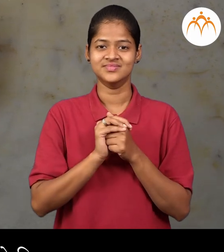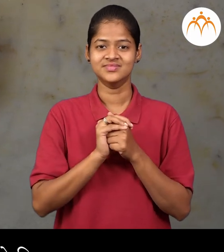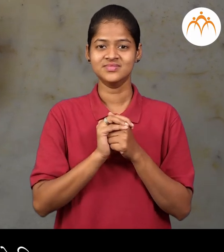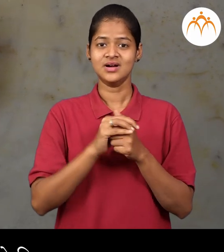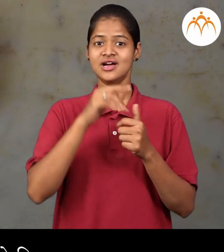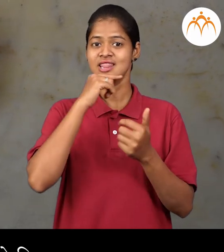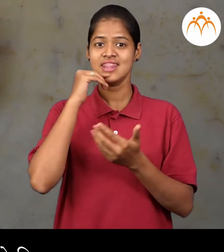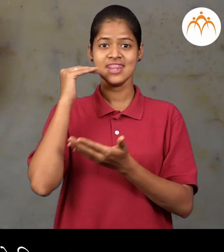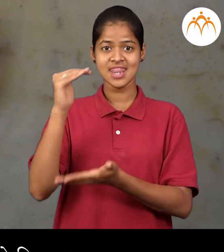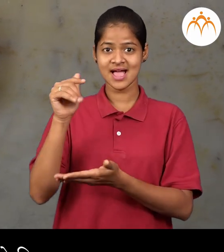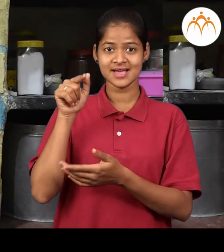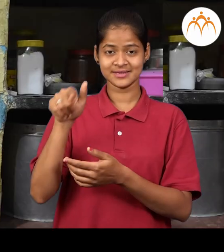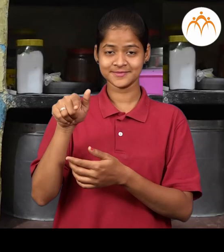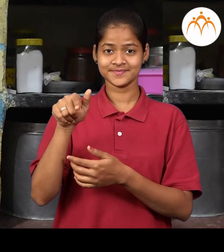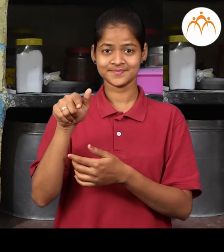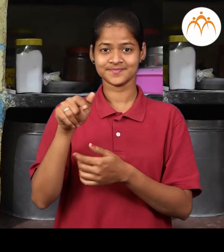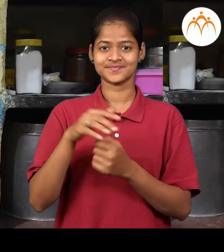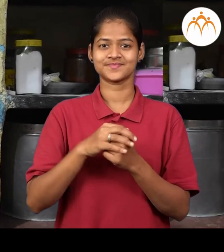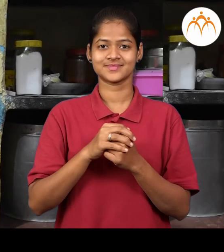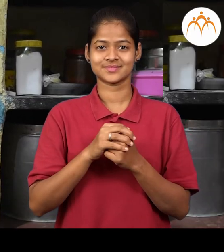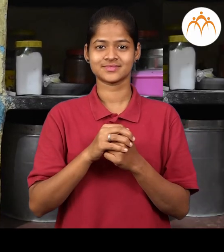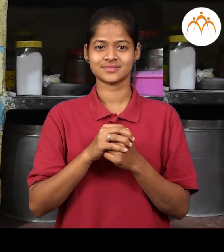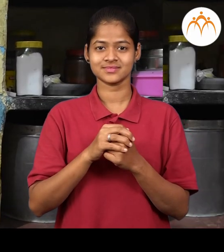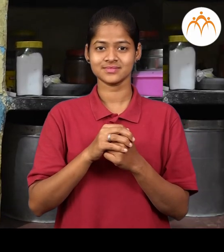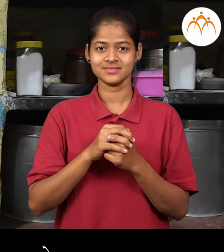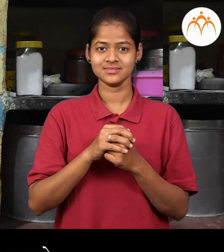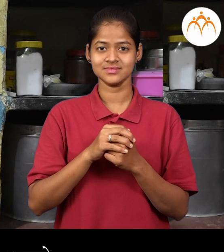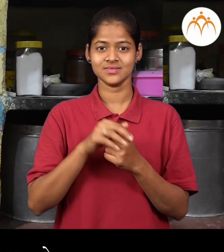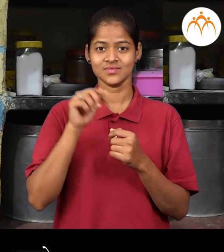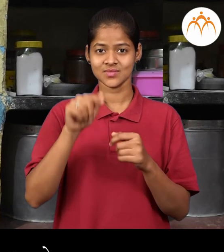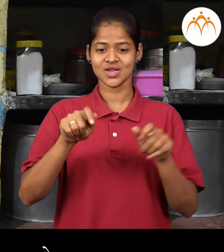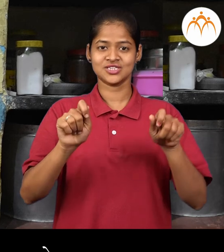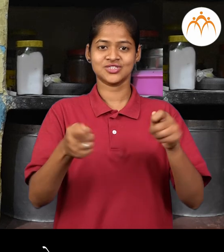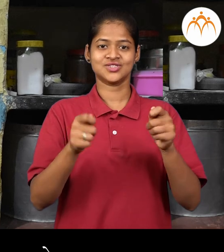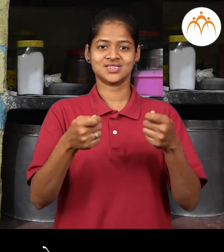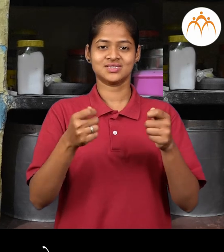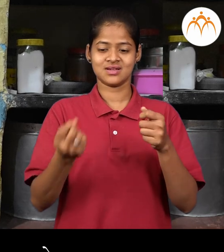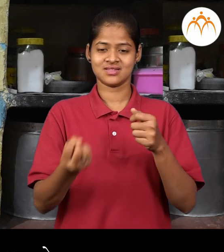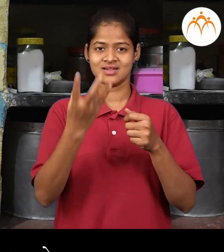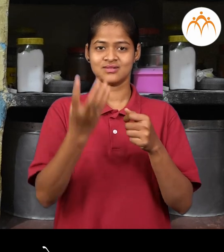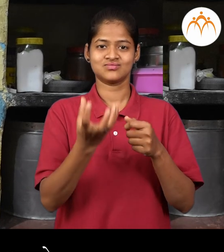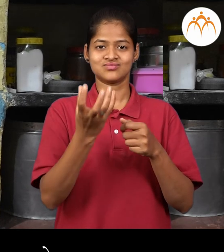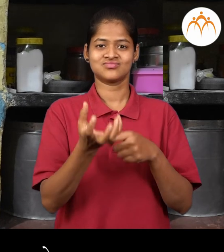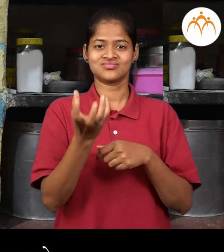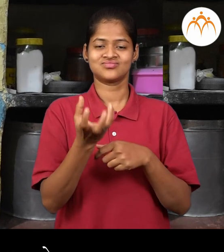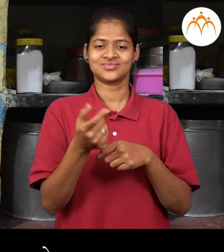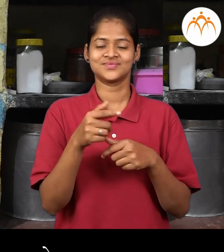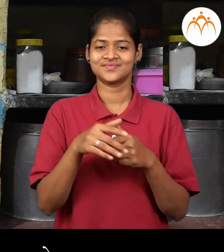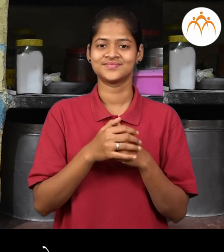सिलेंडर सिलेंडर मधे गैस अस्तो